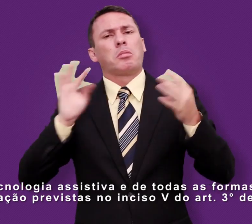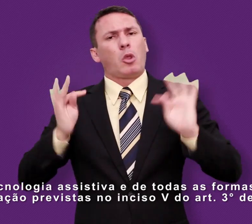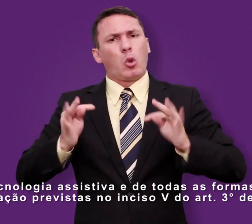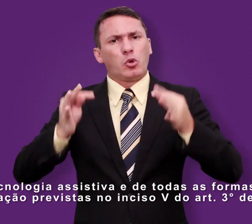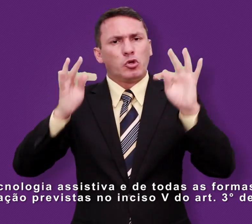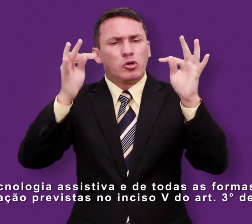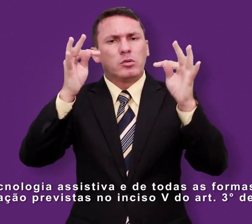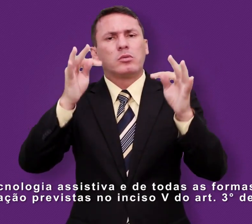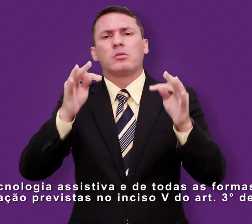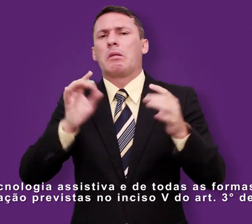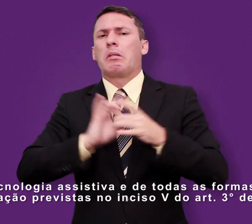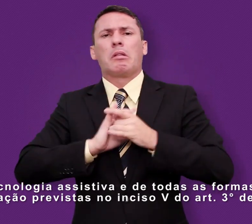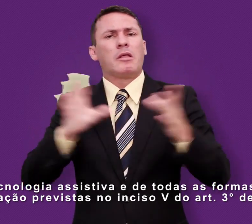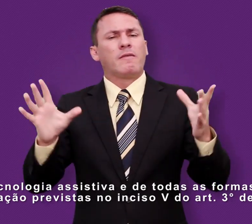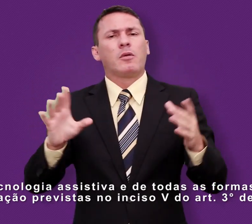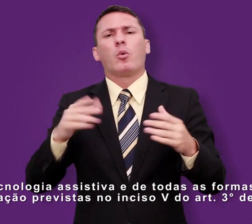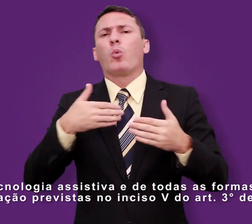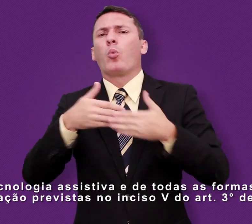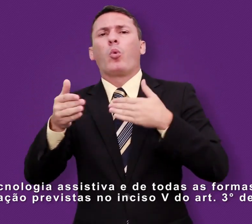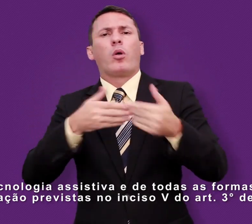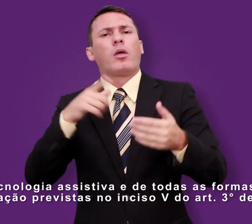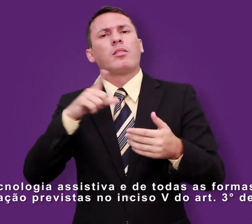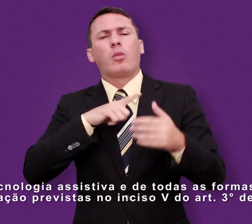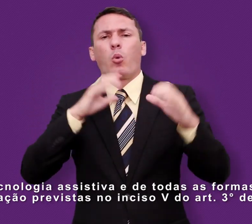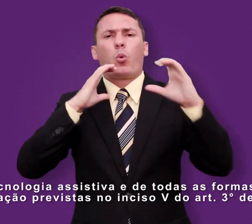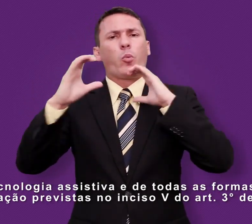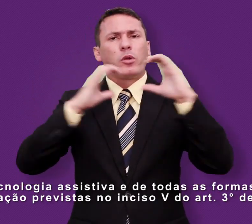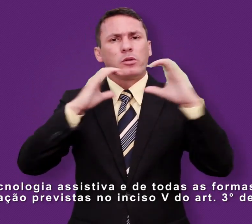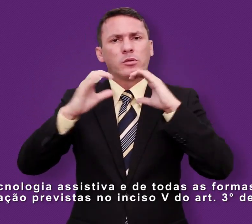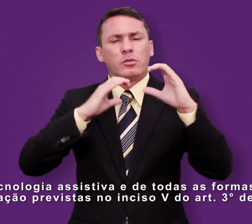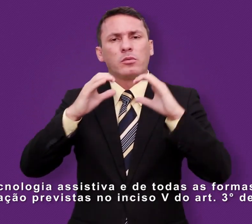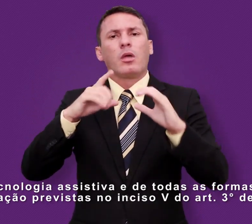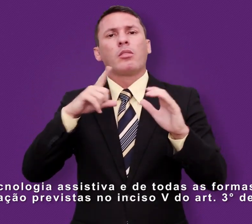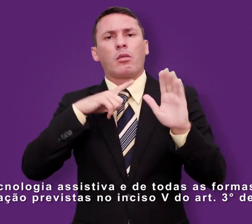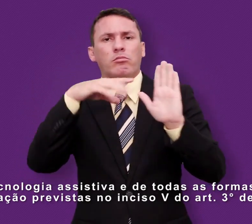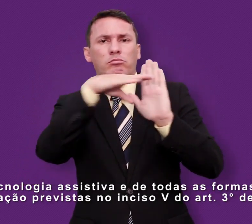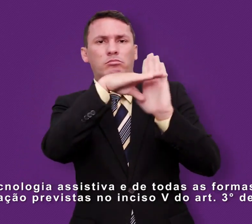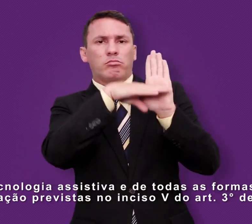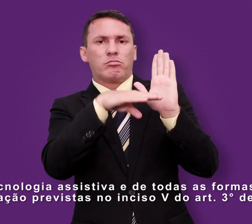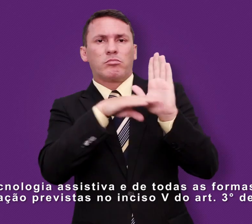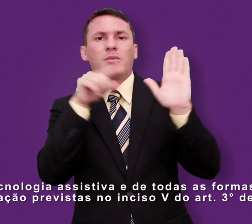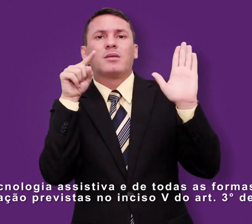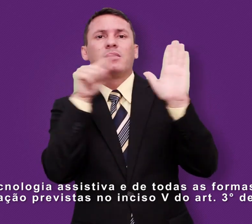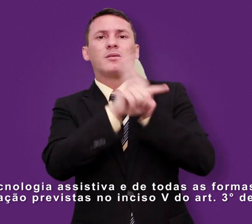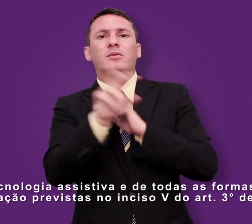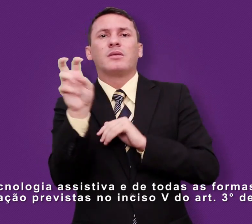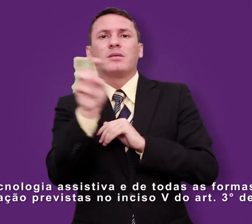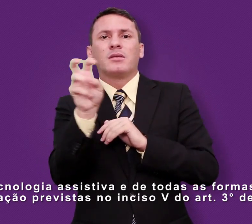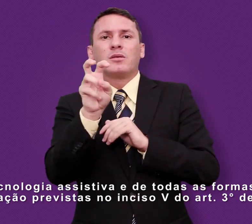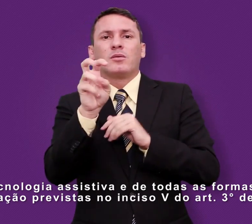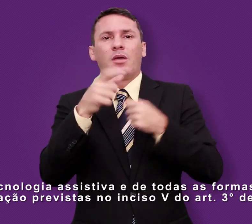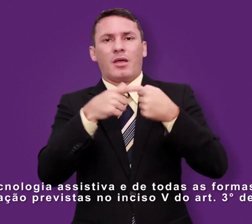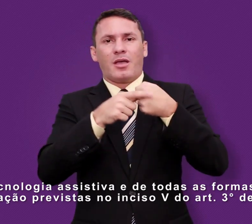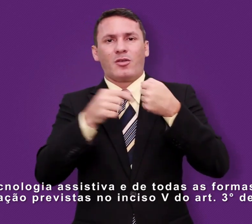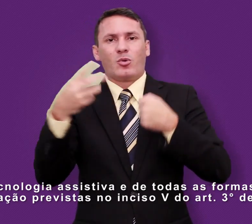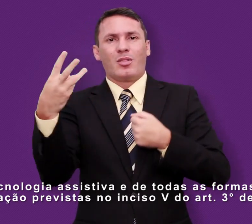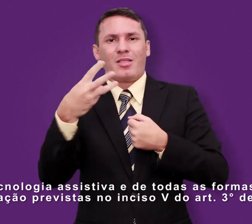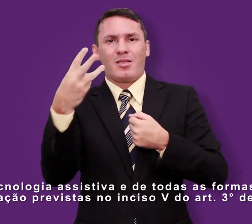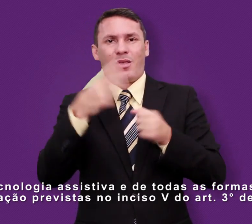tecnologia assistiva e de todas as formas de comunicação previstas no inciso 5 do artigo 3º desta Lei.